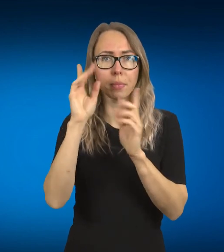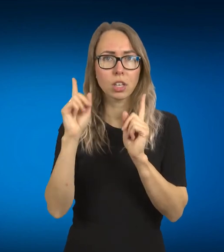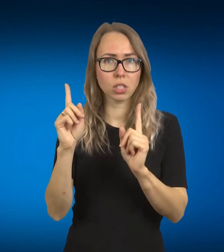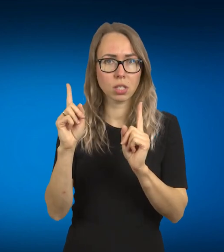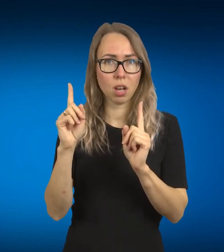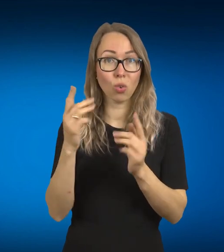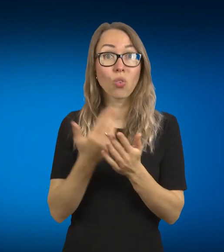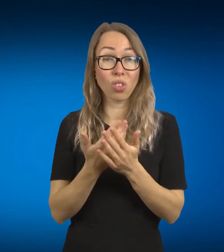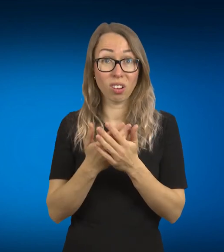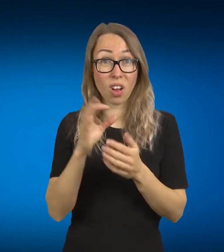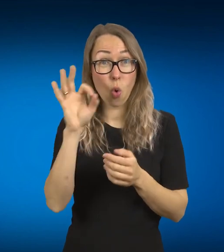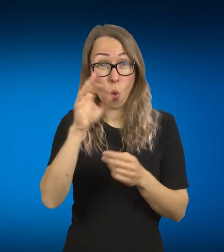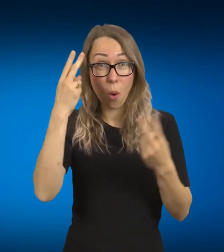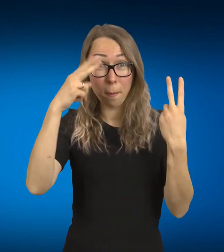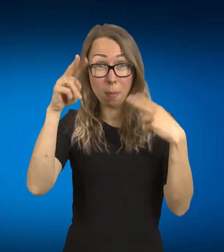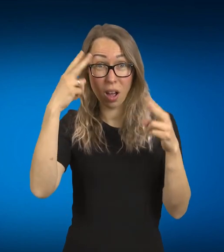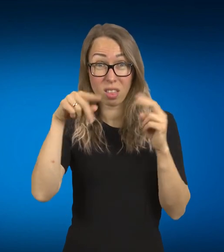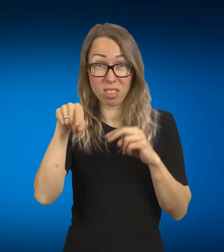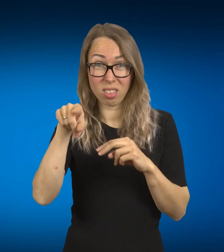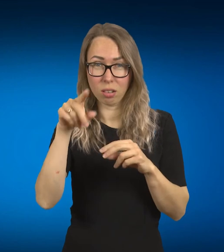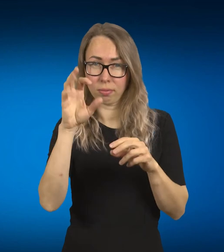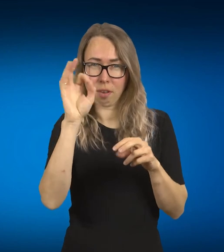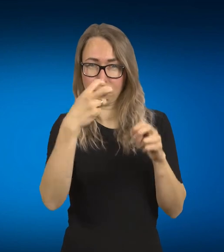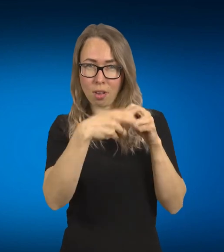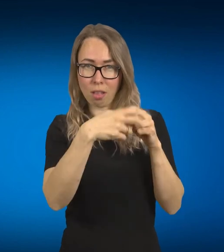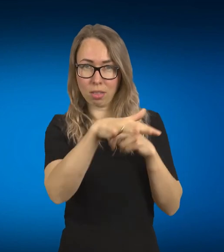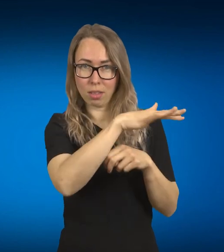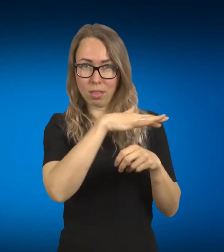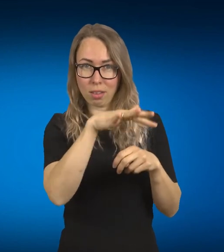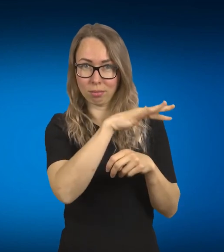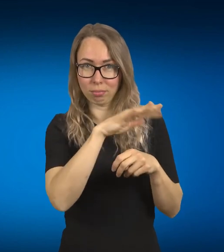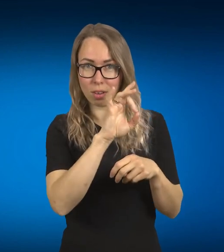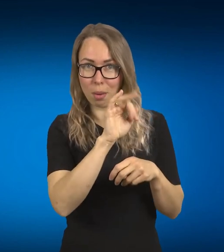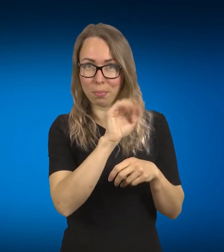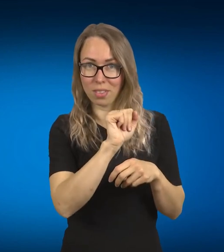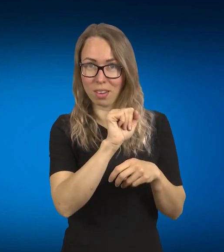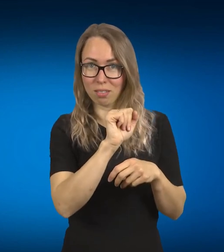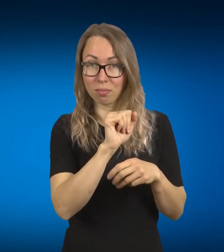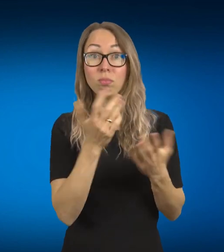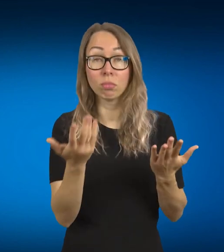labiausiai teršinčių industrijų. Tai mes, ką darom su savo rūbus skurdami, tai